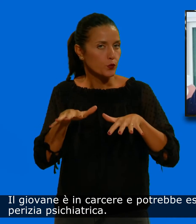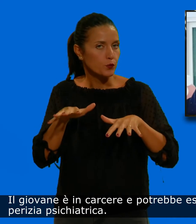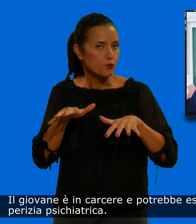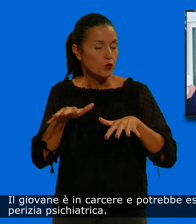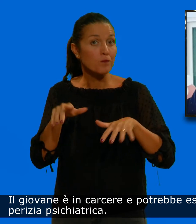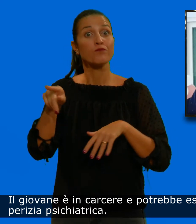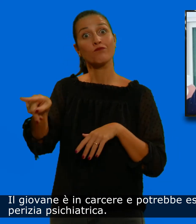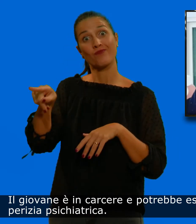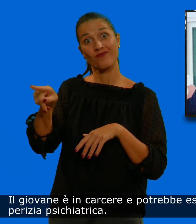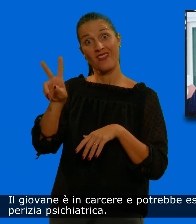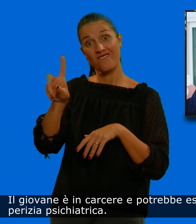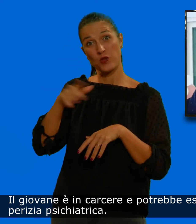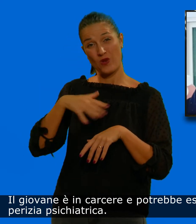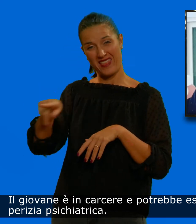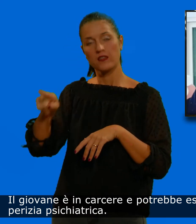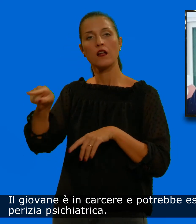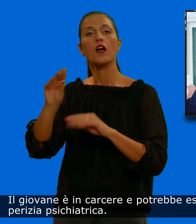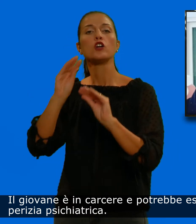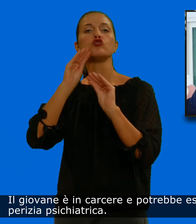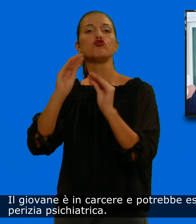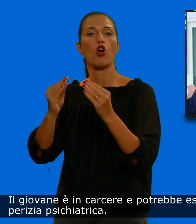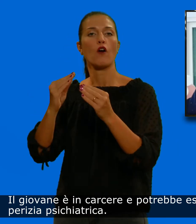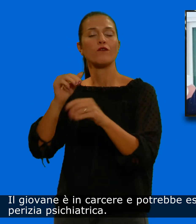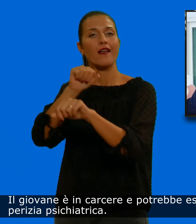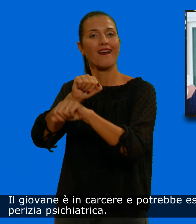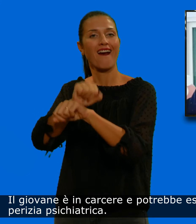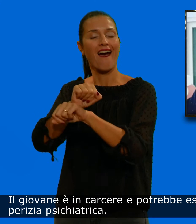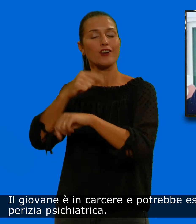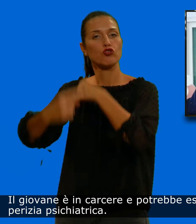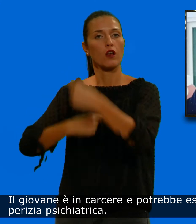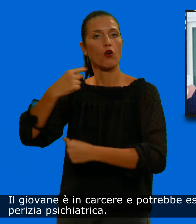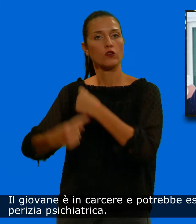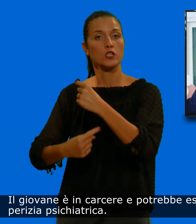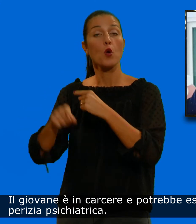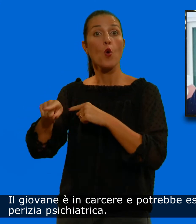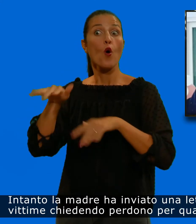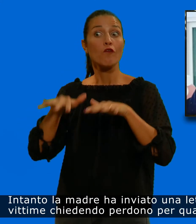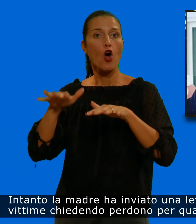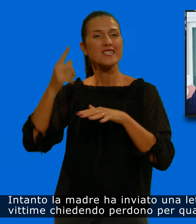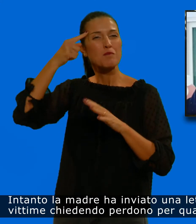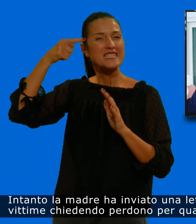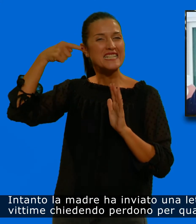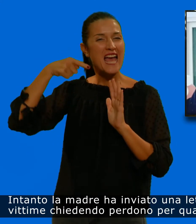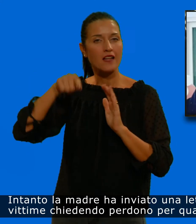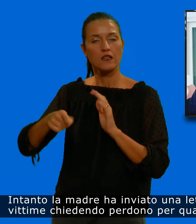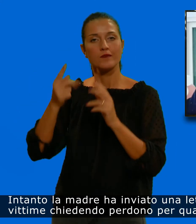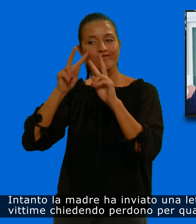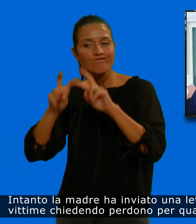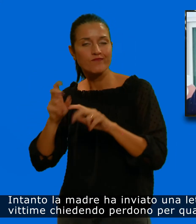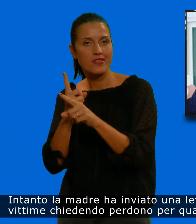potrebbe essere sottoposto ad una perizia psichiatrica. Intanto la madre ha inviato una lettera alle